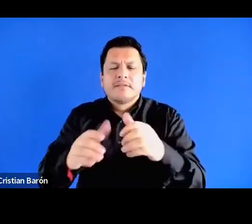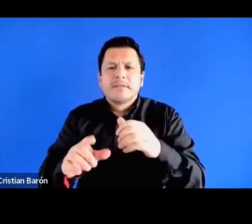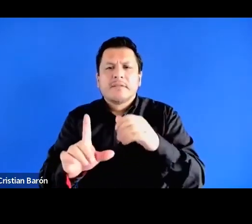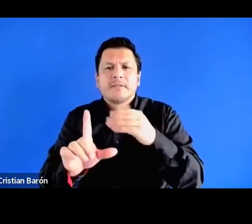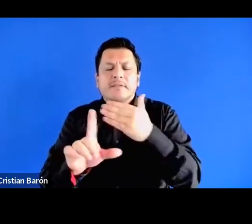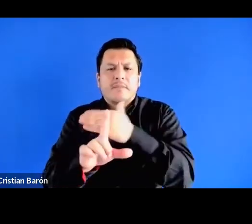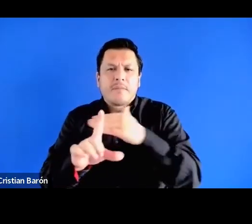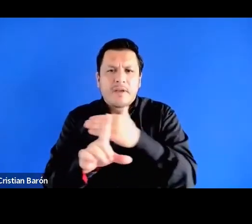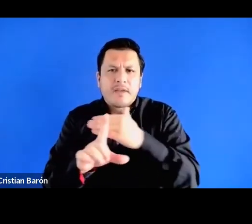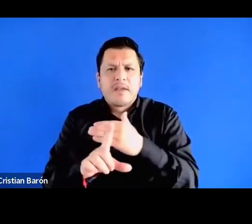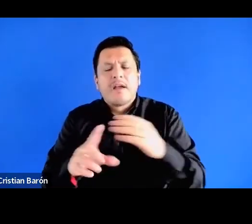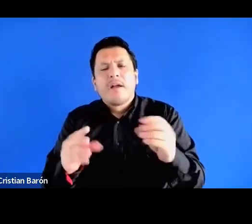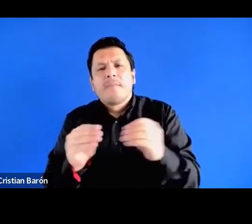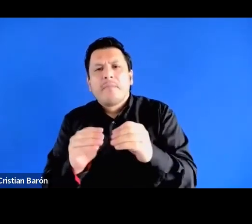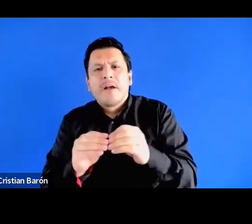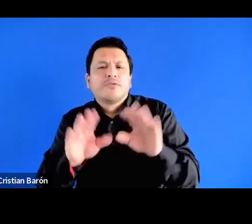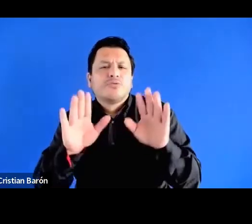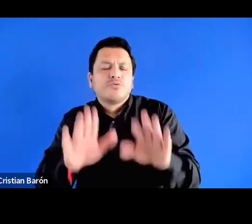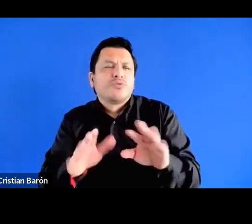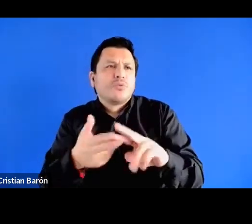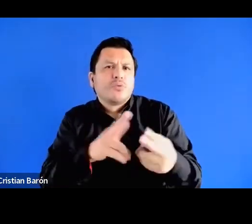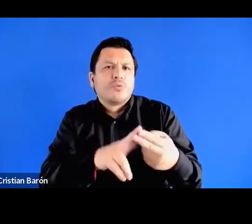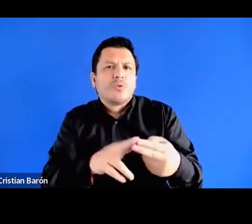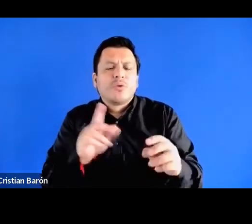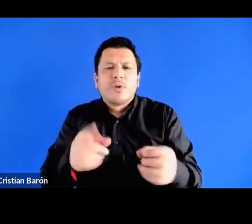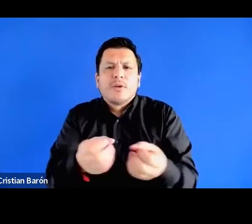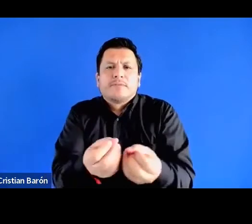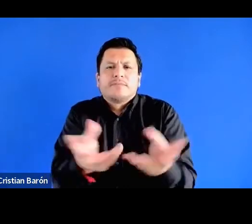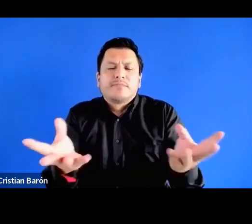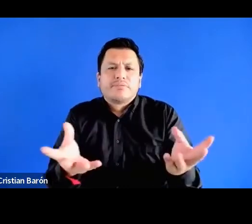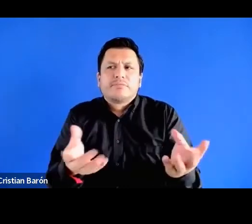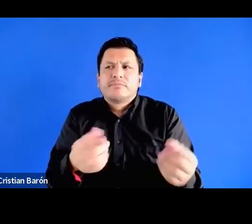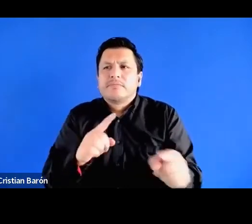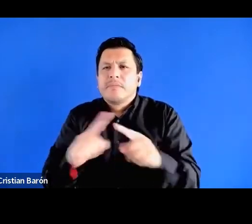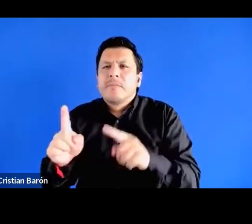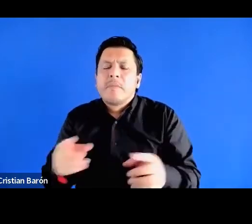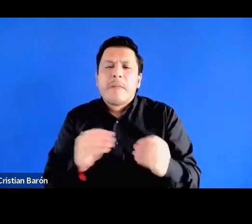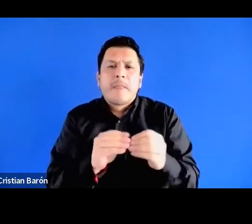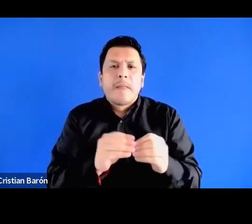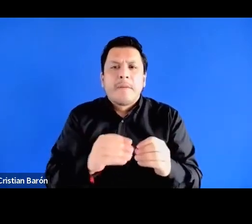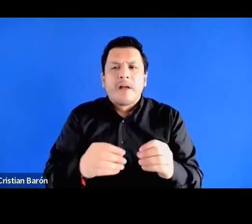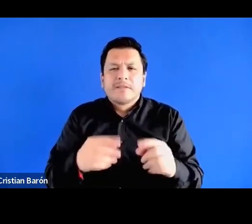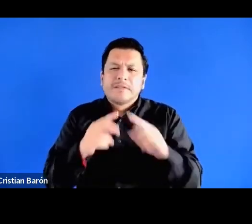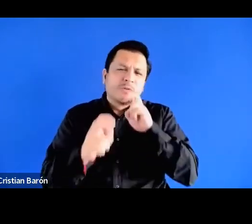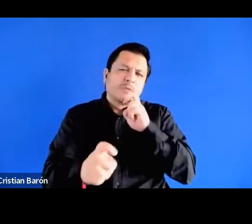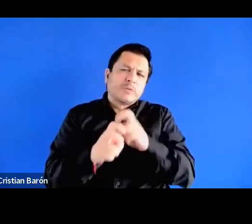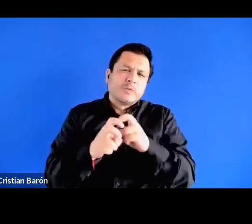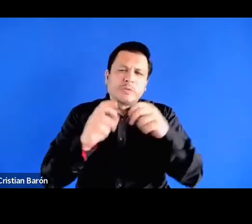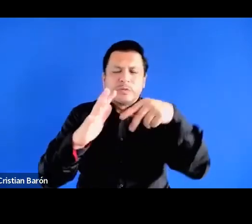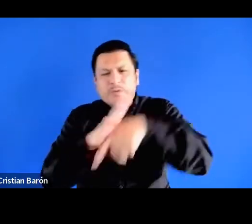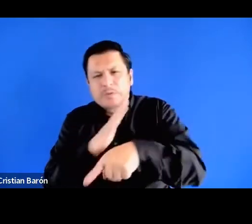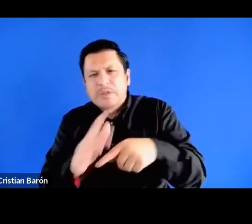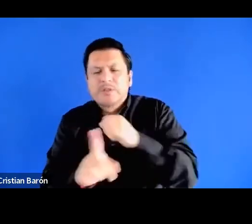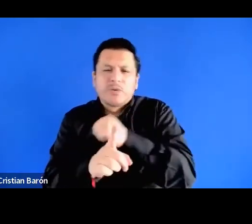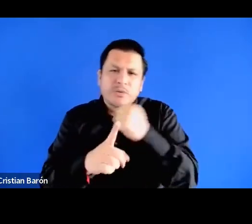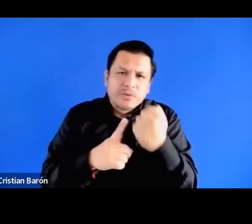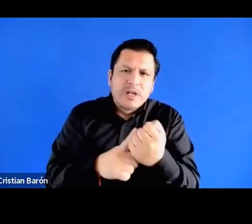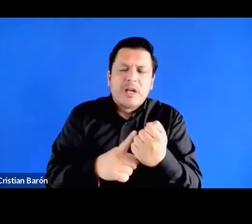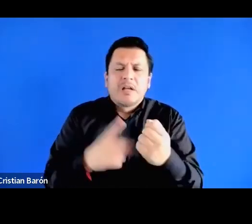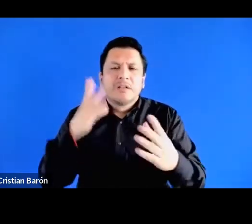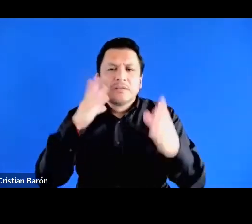teniendo en vista su heterogeneidad teniendo en vista su complexidad social empírica